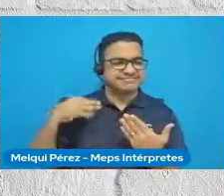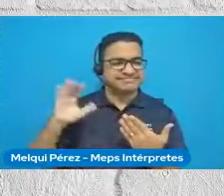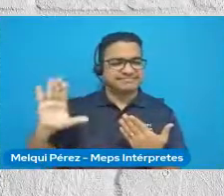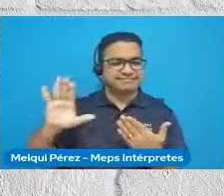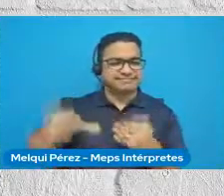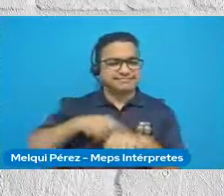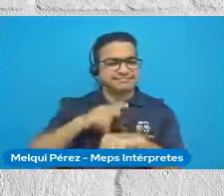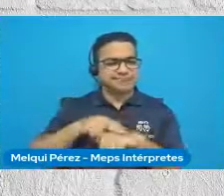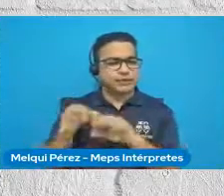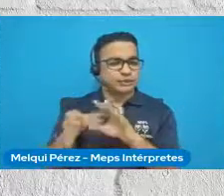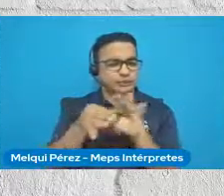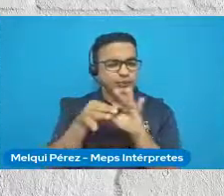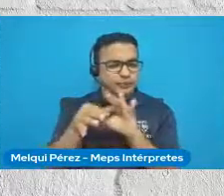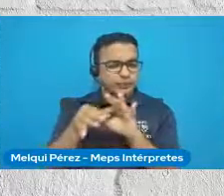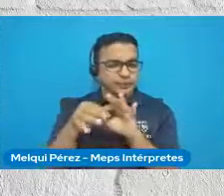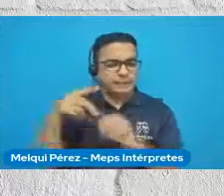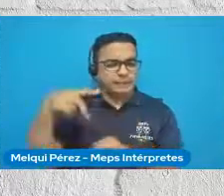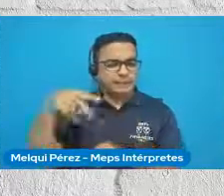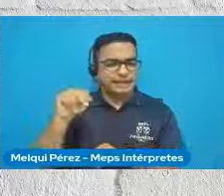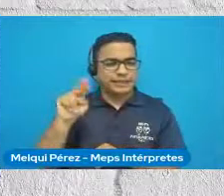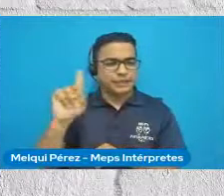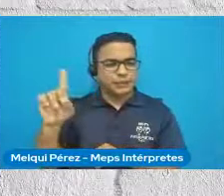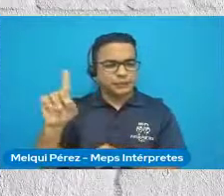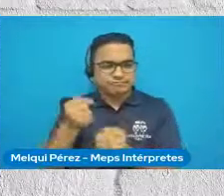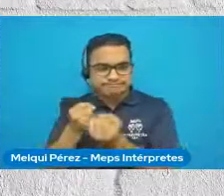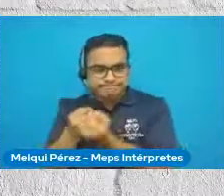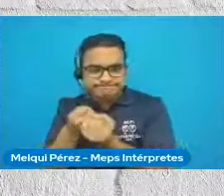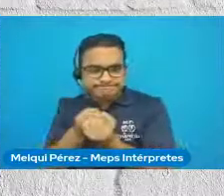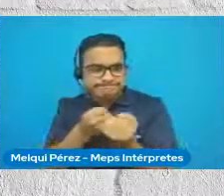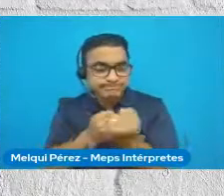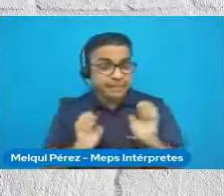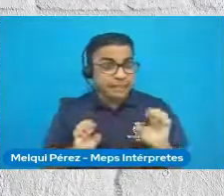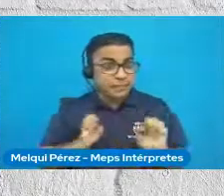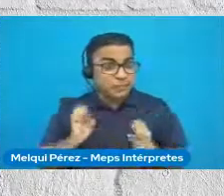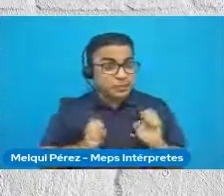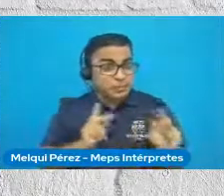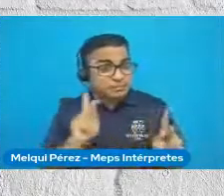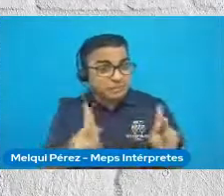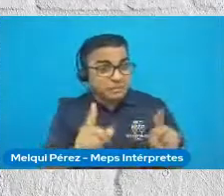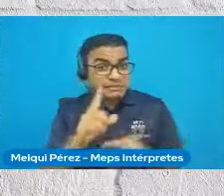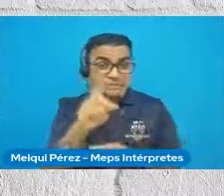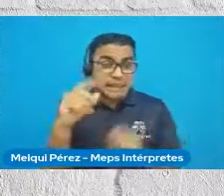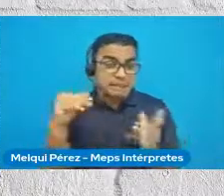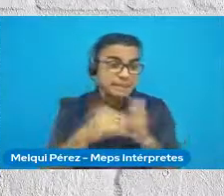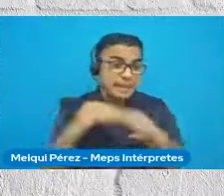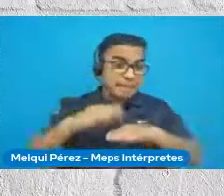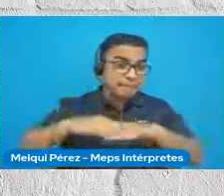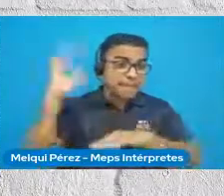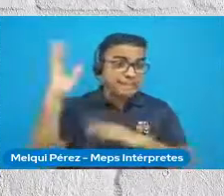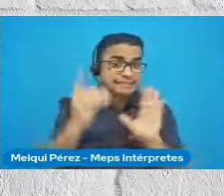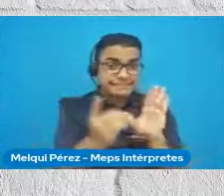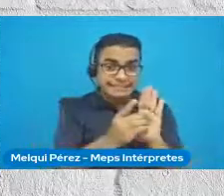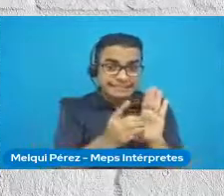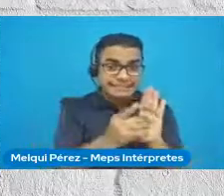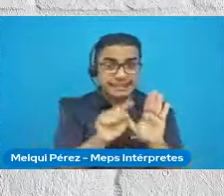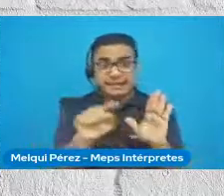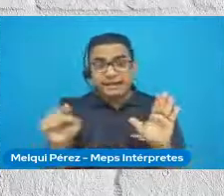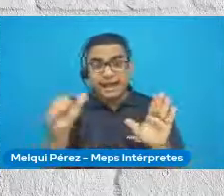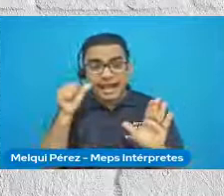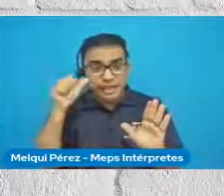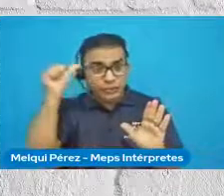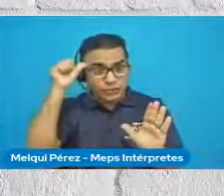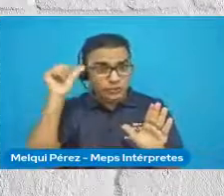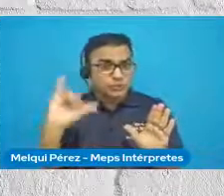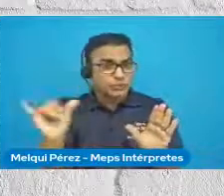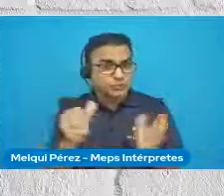Bicentenario del Perú logró dar soporte emocional a más de 100.000 personas con discapacidad y adultos mayores. Ello a